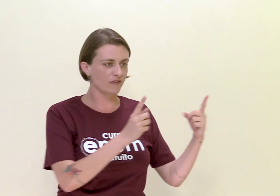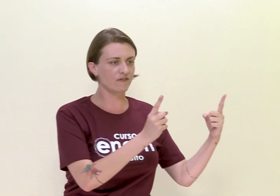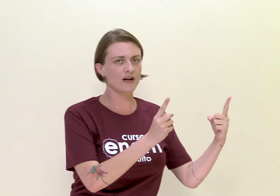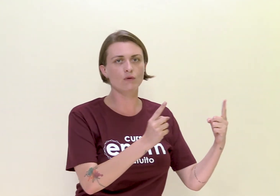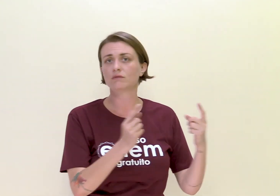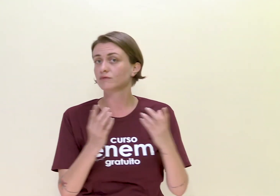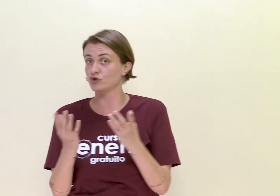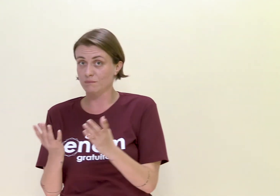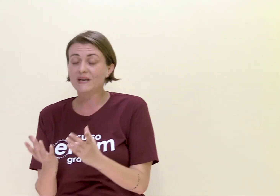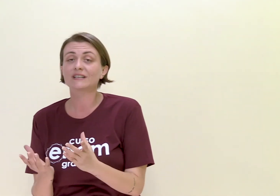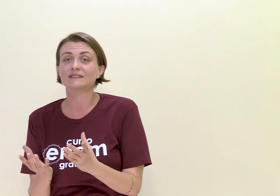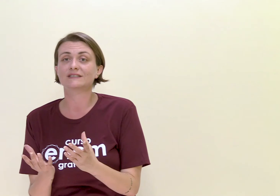Fanfarrão de Minas.